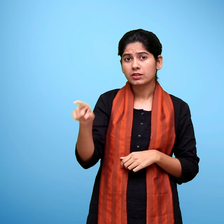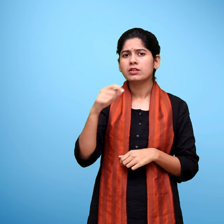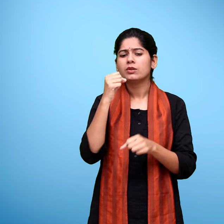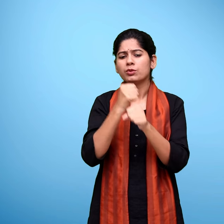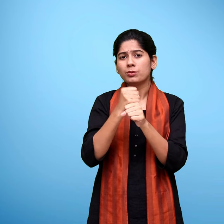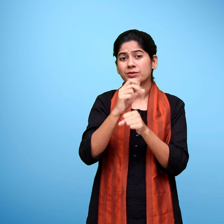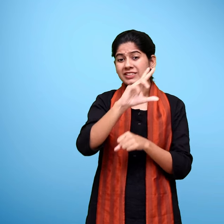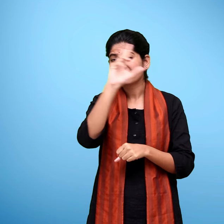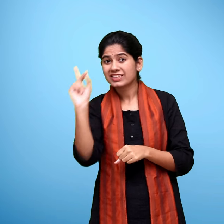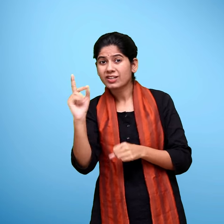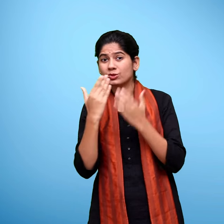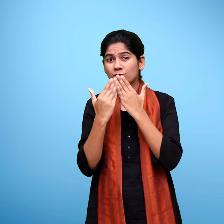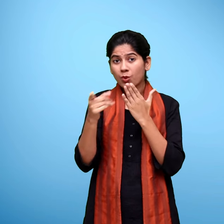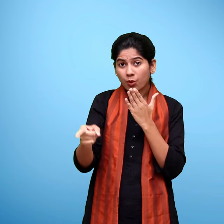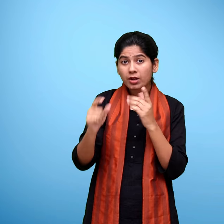प्रभारी प्रधाना चार